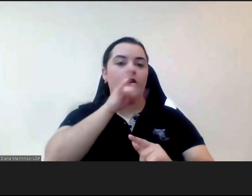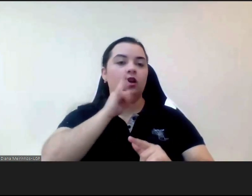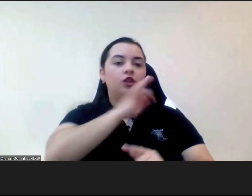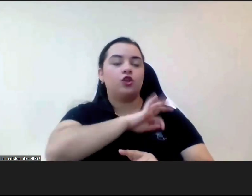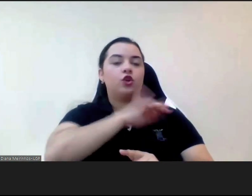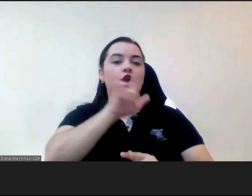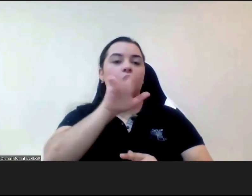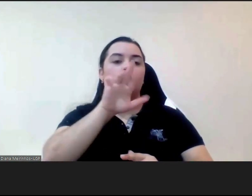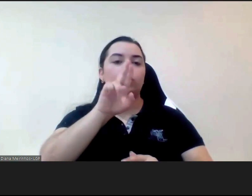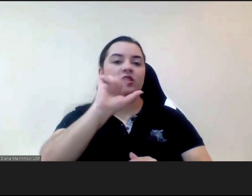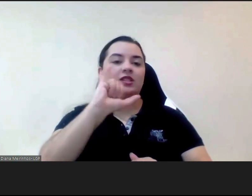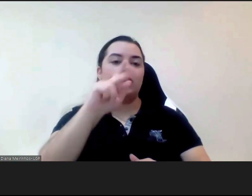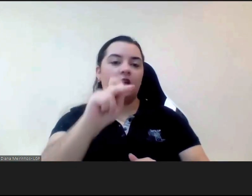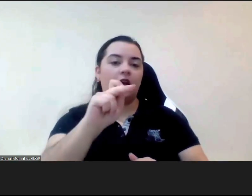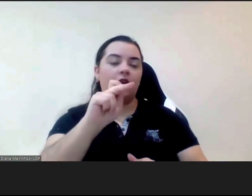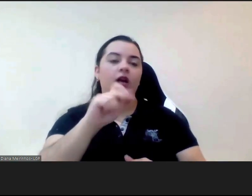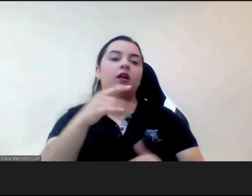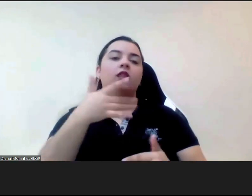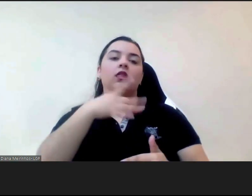castigos corporais